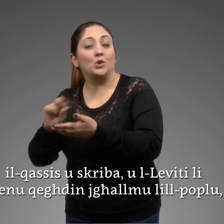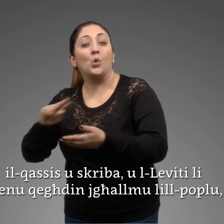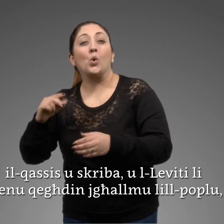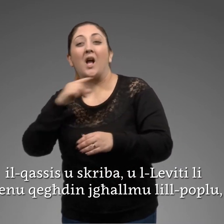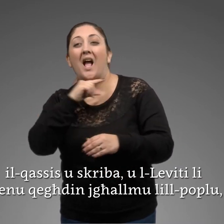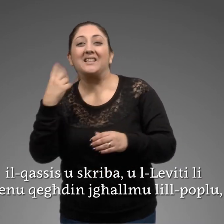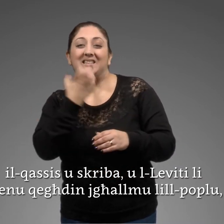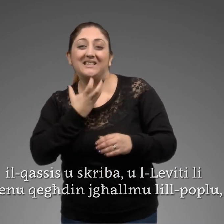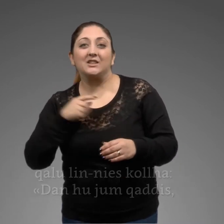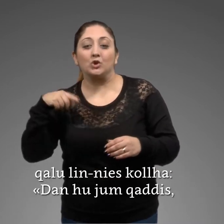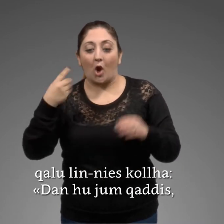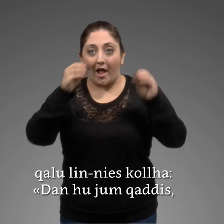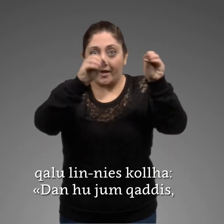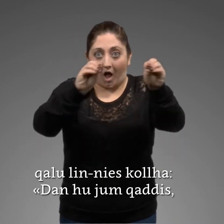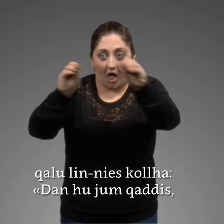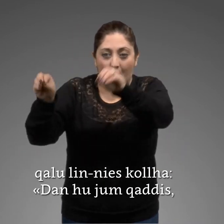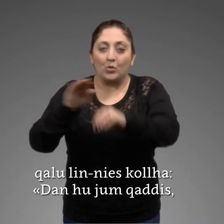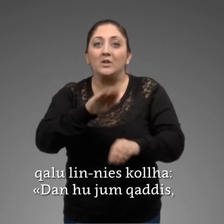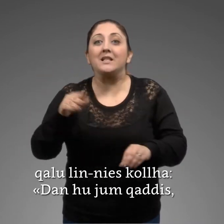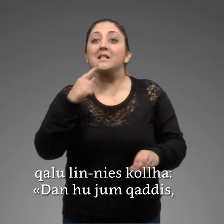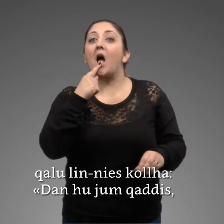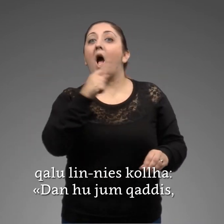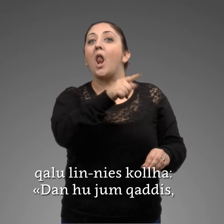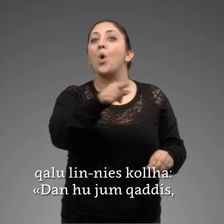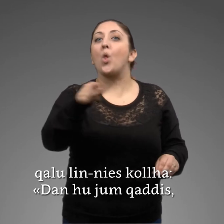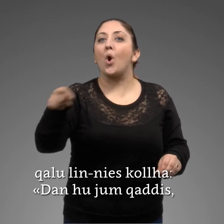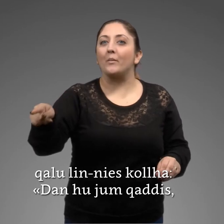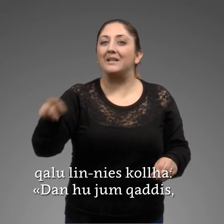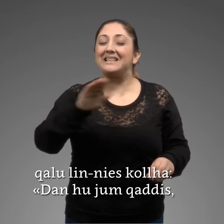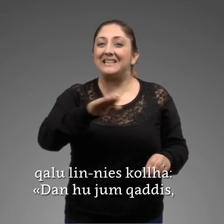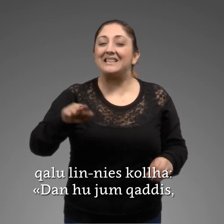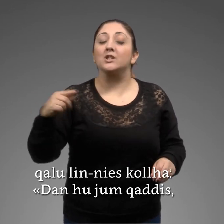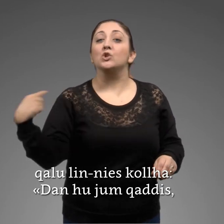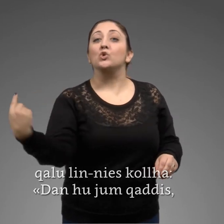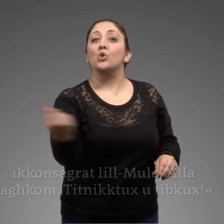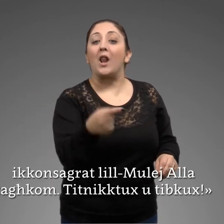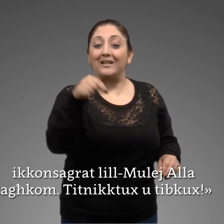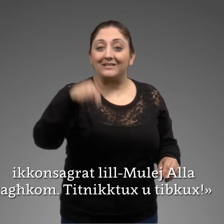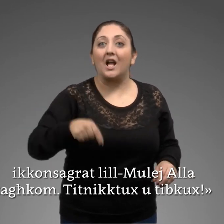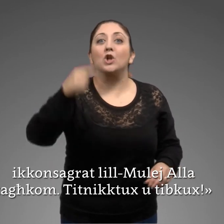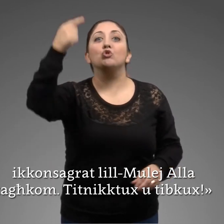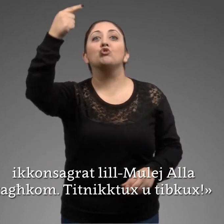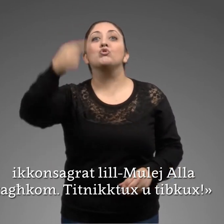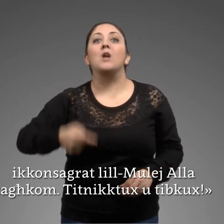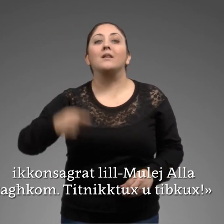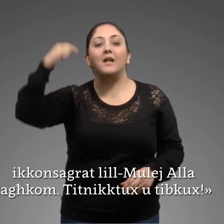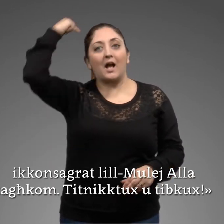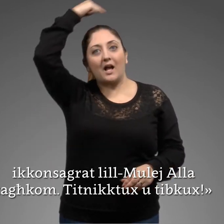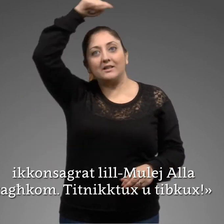jallmu l-poplu għalu l-innis kolla danu jum għaddis ik-konsagrat l-l-mulej